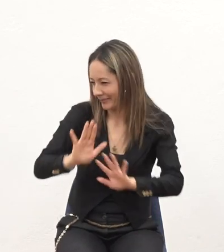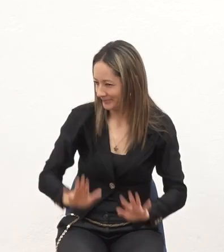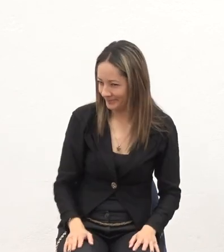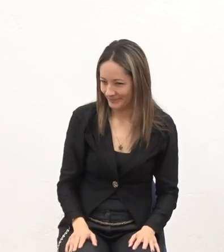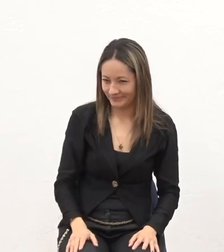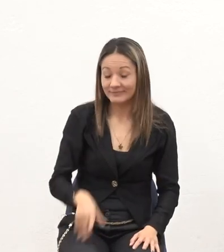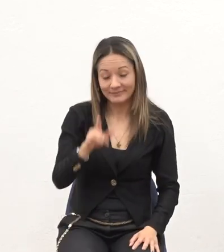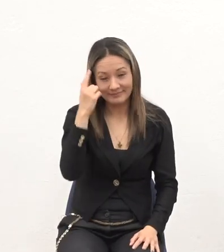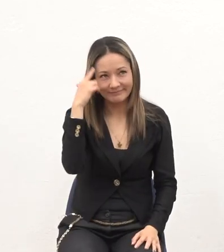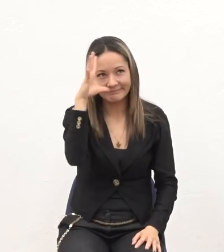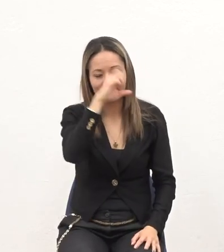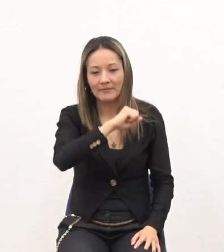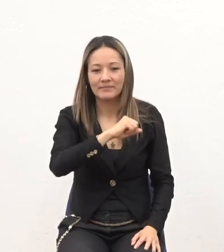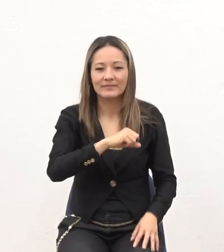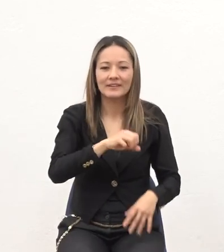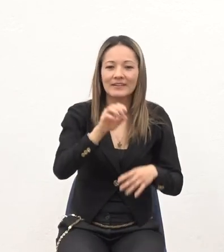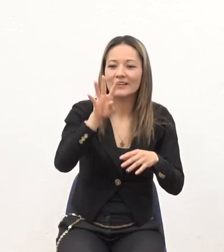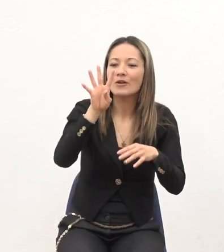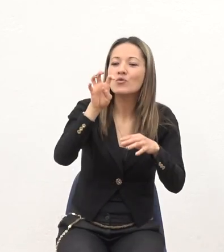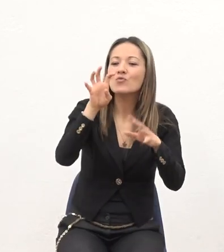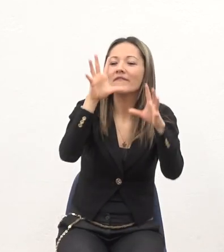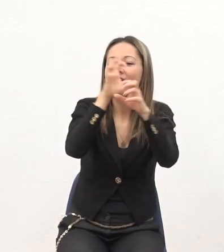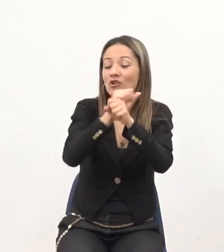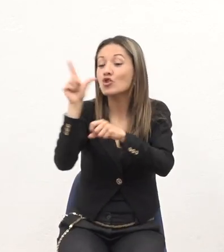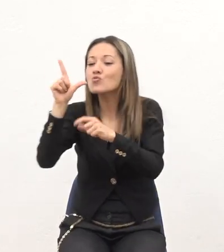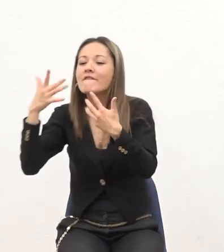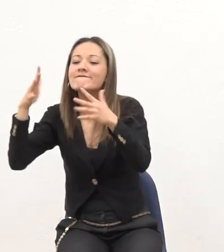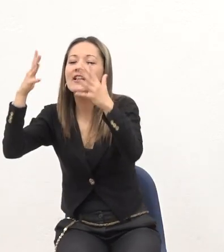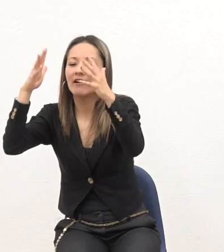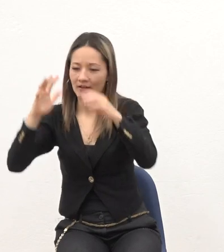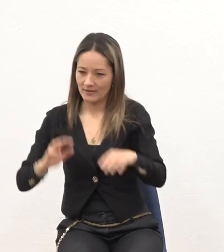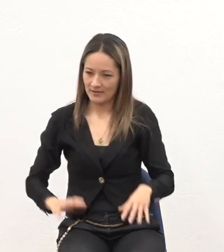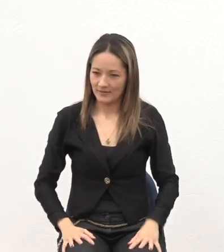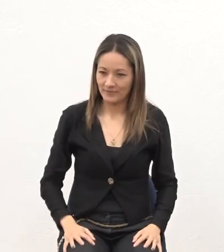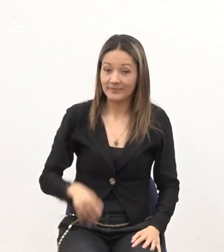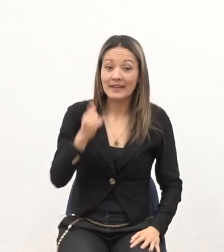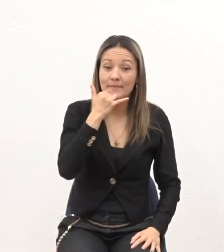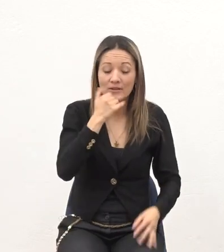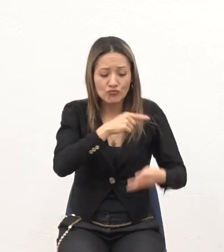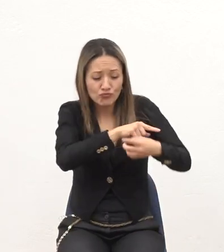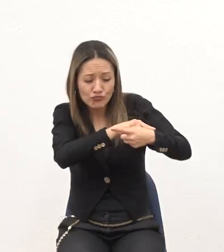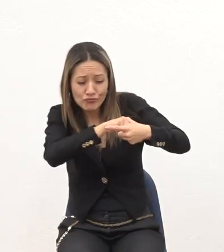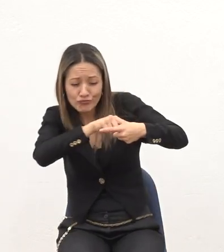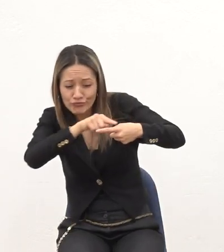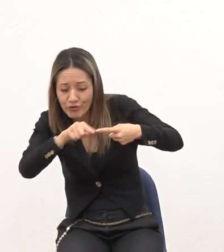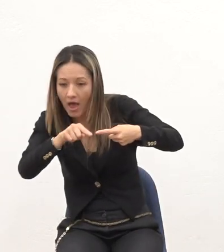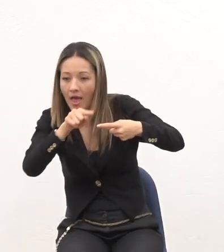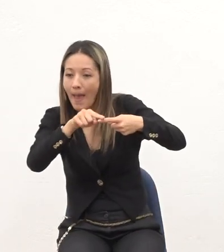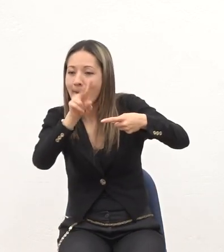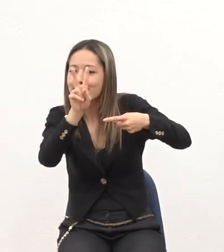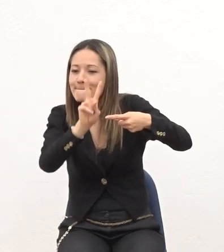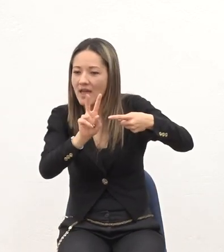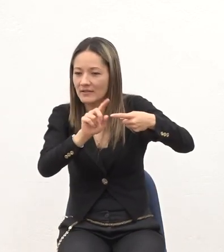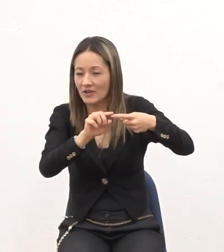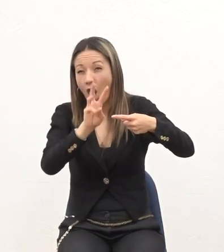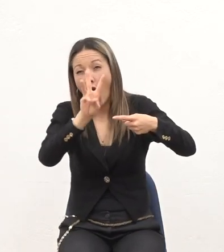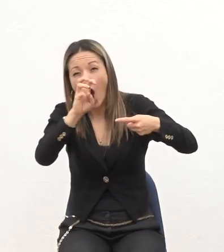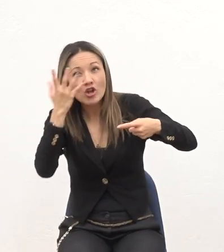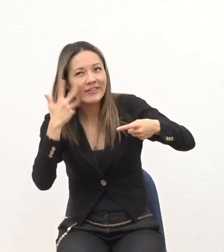Calcule Eso fue el domingo Como a las nueve de la noche Y el lunes era festivo El viernes El viernes Ni siquiera ocho días Habían pasado cinco días Volvieron del